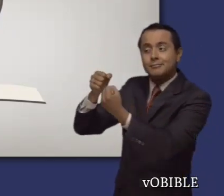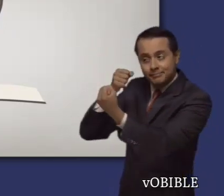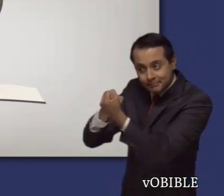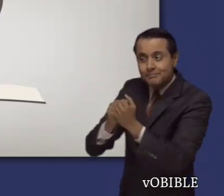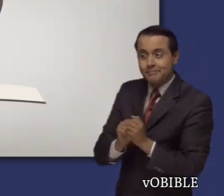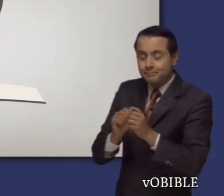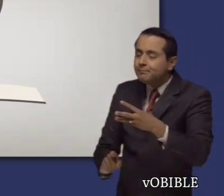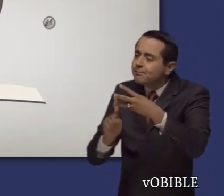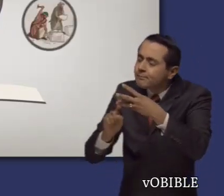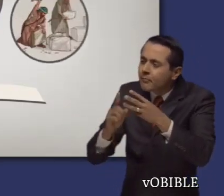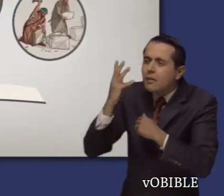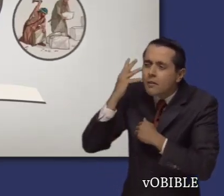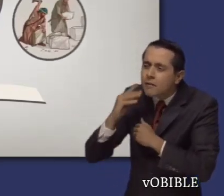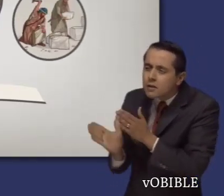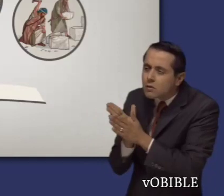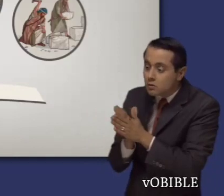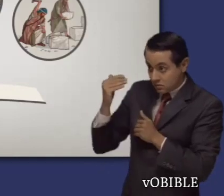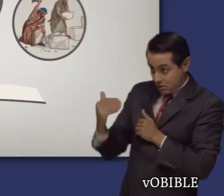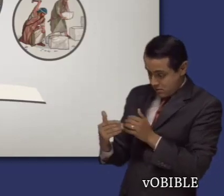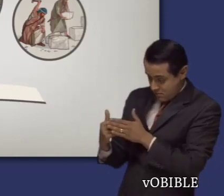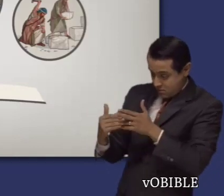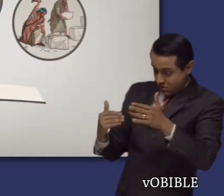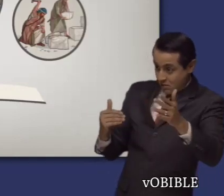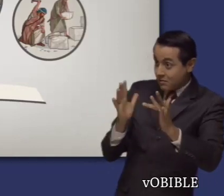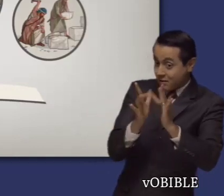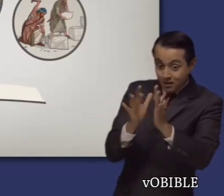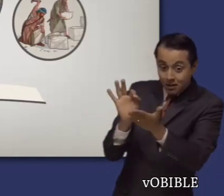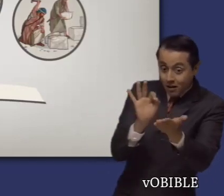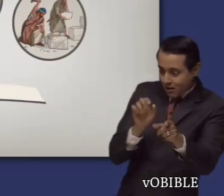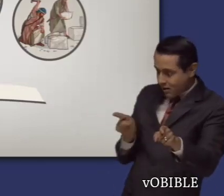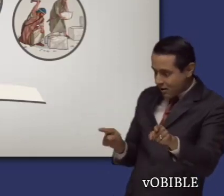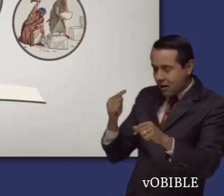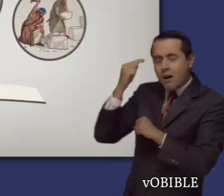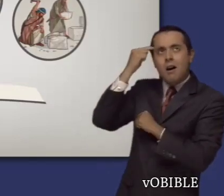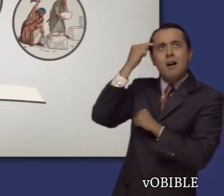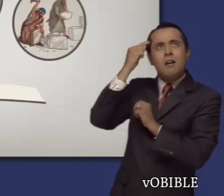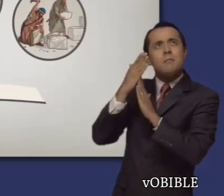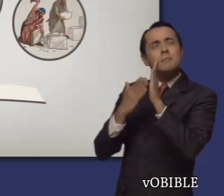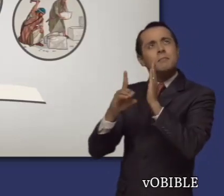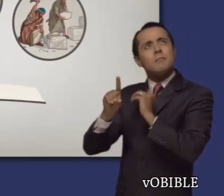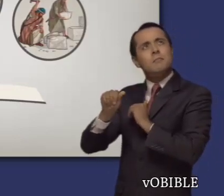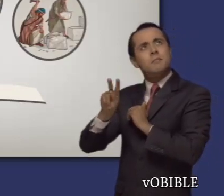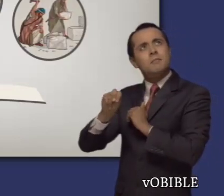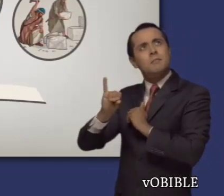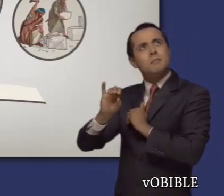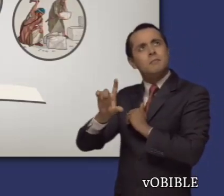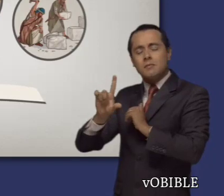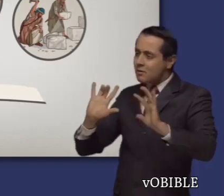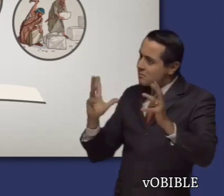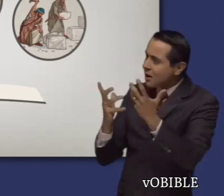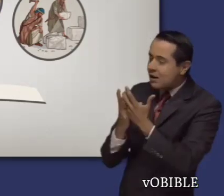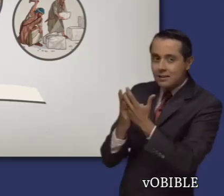resultó en bendiciones. Y fíjese también en que la reconstrucción de las murallas de Jerusalén llegó a ser clave para entender la